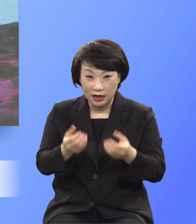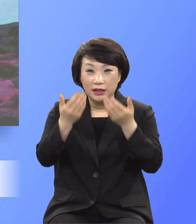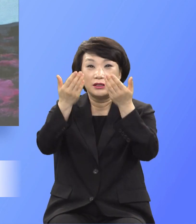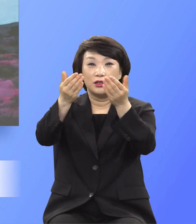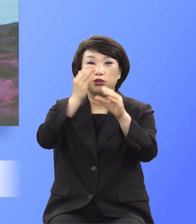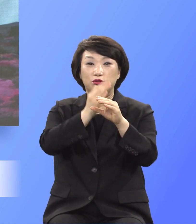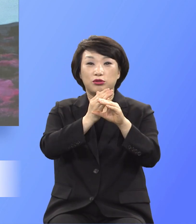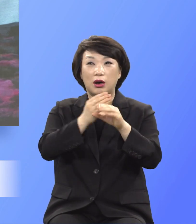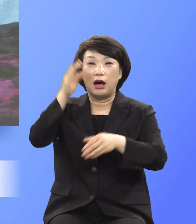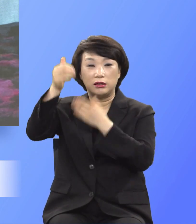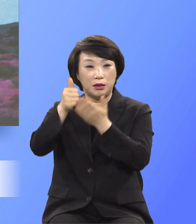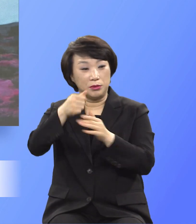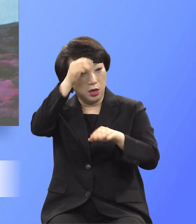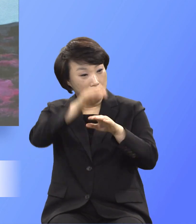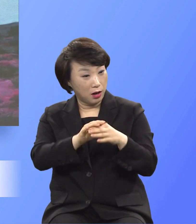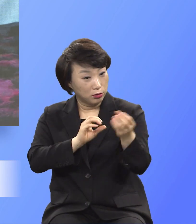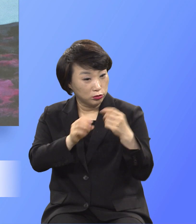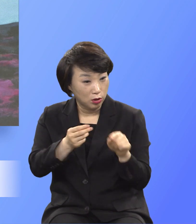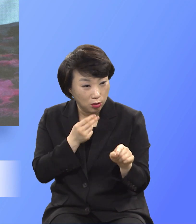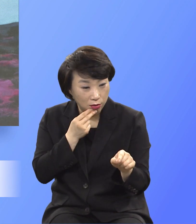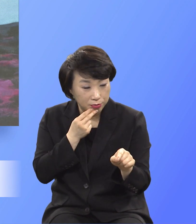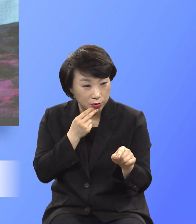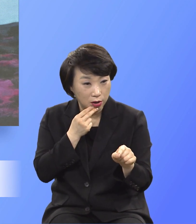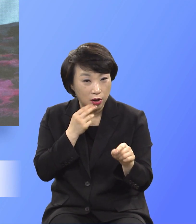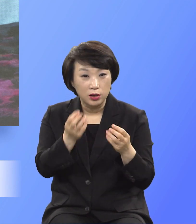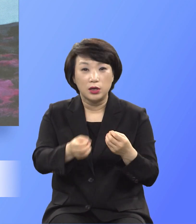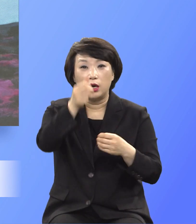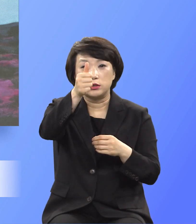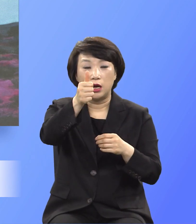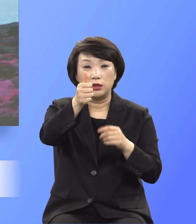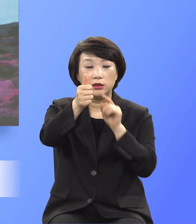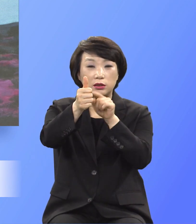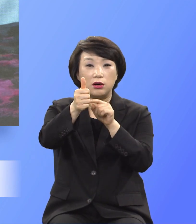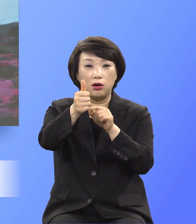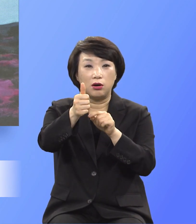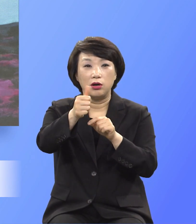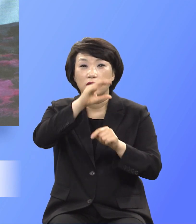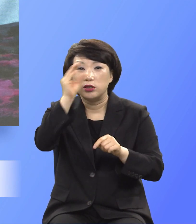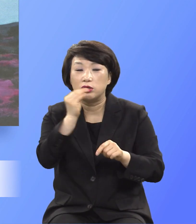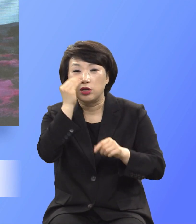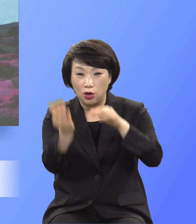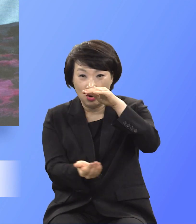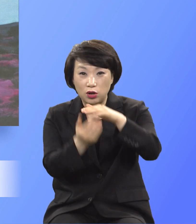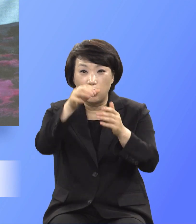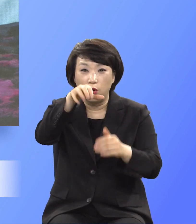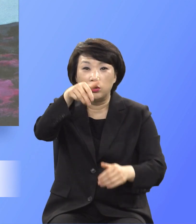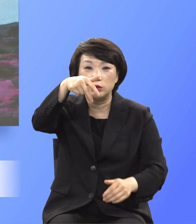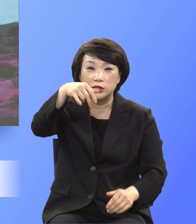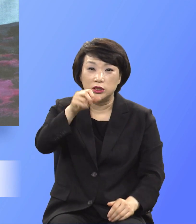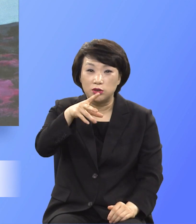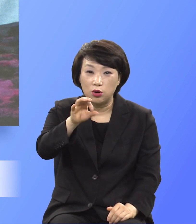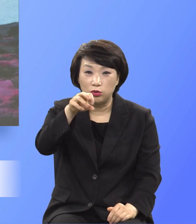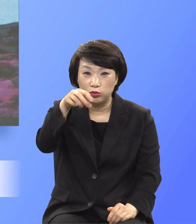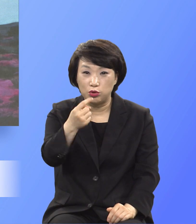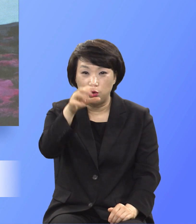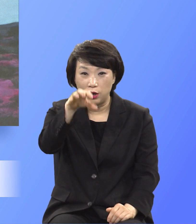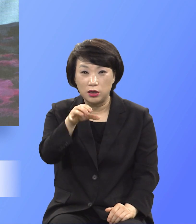하나님이 받지 않는 제사는 제사장의 기성소에서 현장에서 죽음을 면치 못할